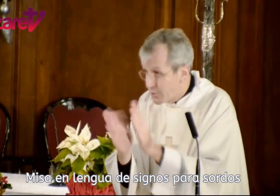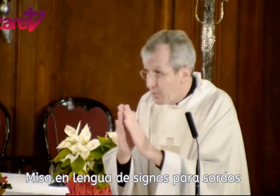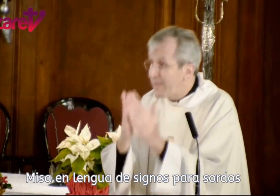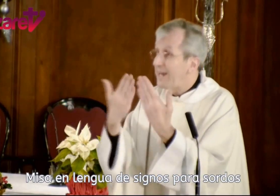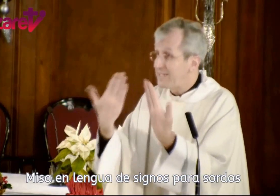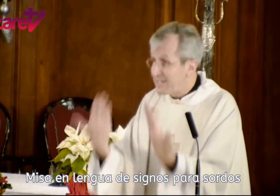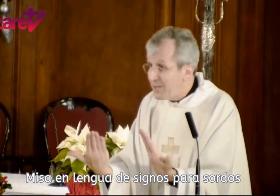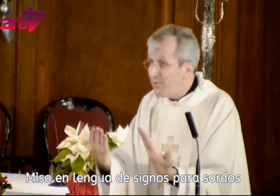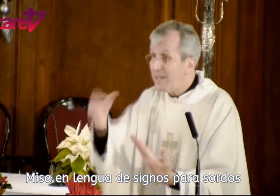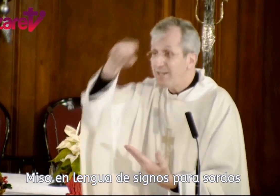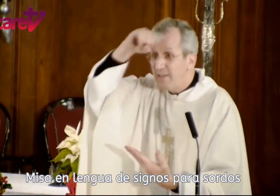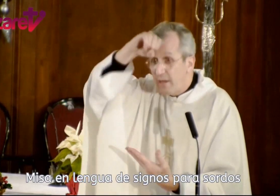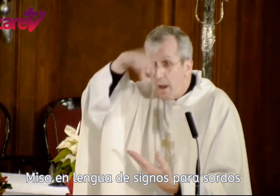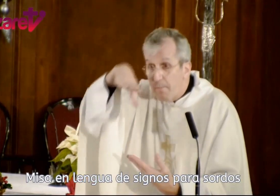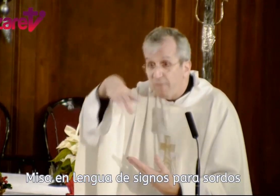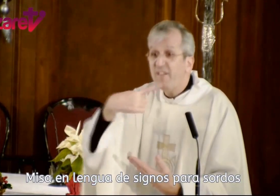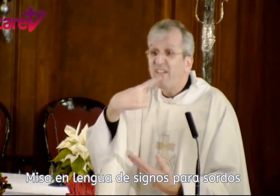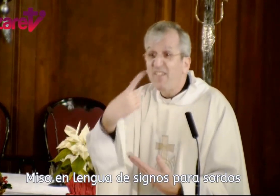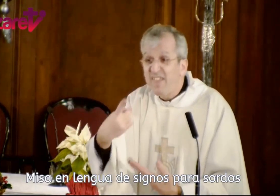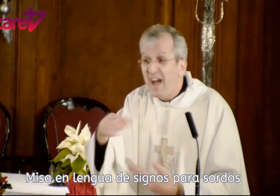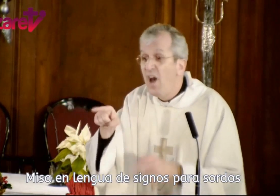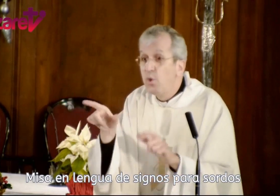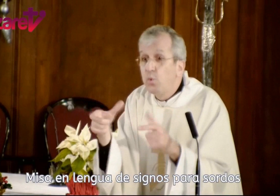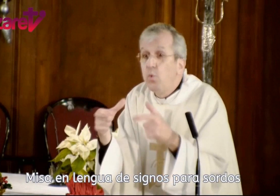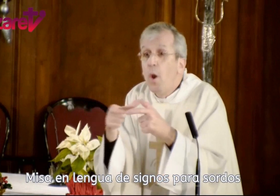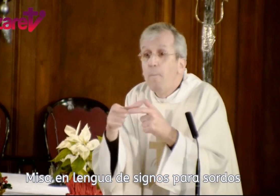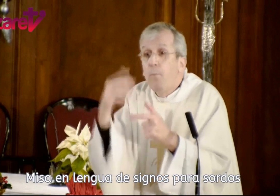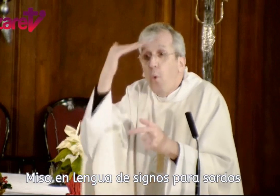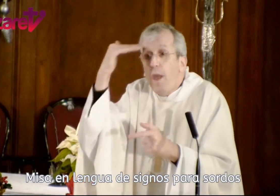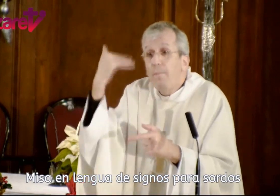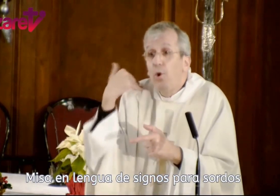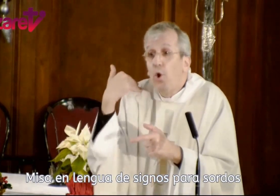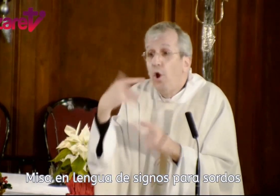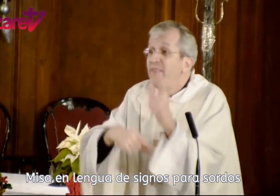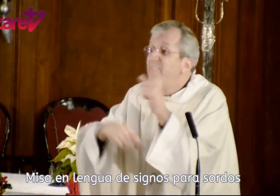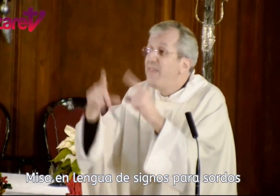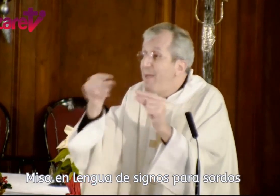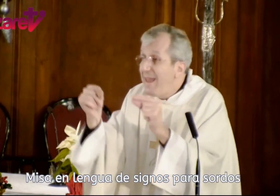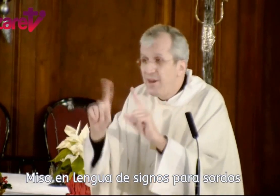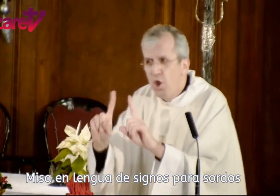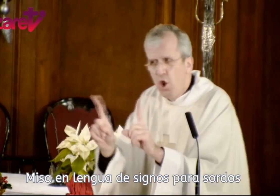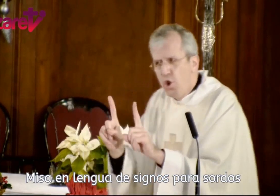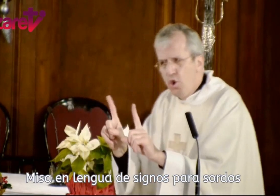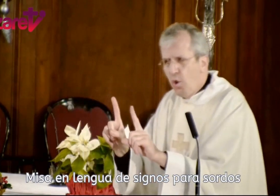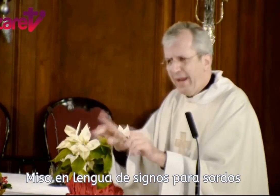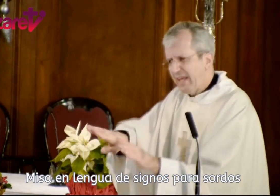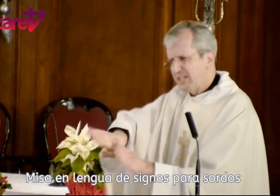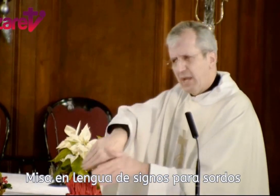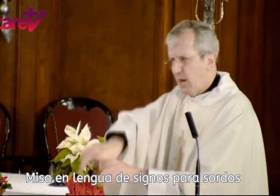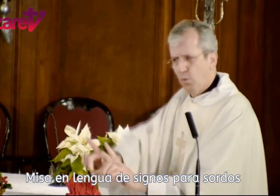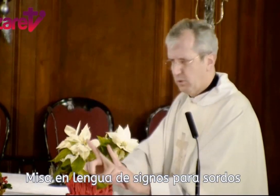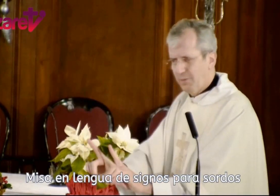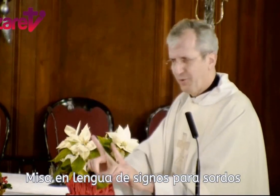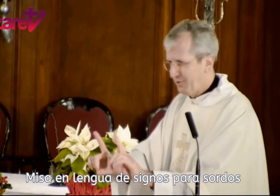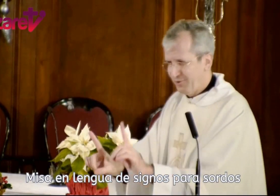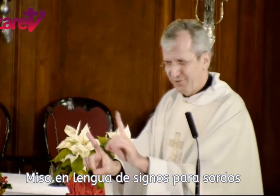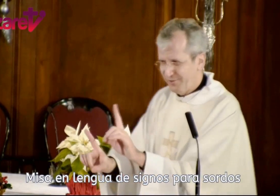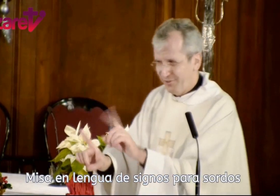consultan las escrituras y dicen, el profeta decía, tú, pueblo de Belén, no eres el último, no, no,